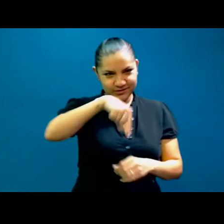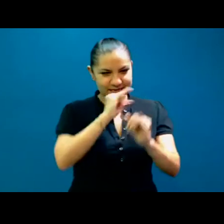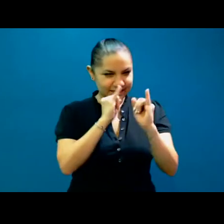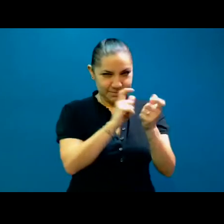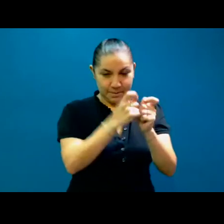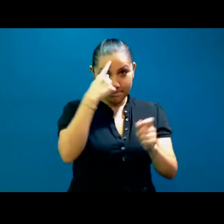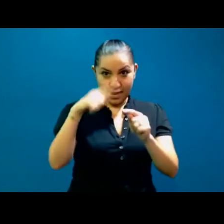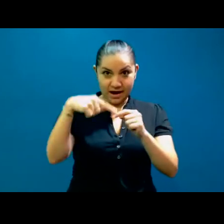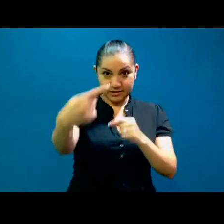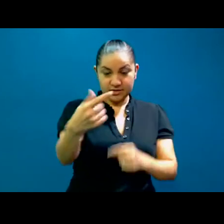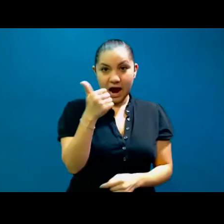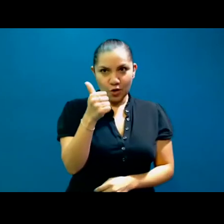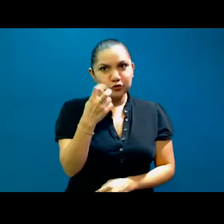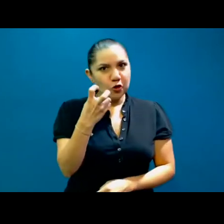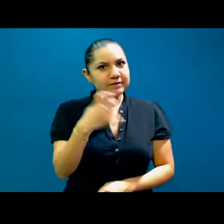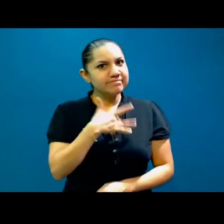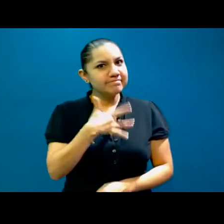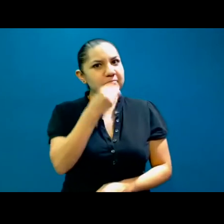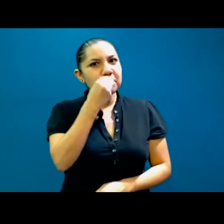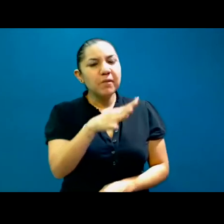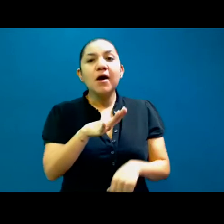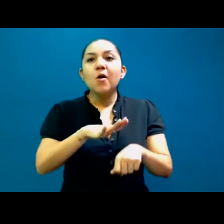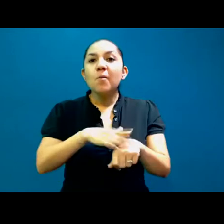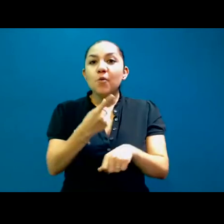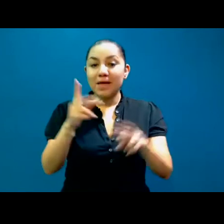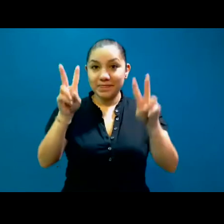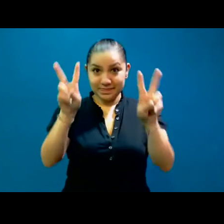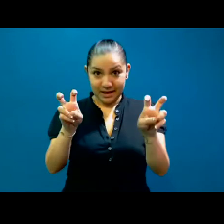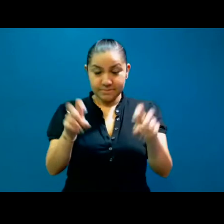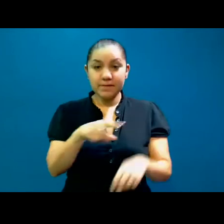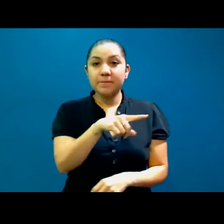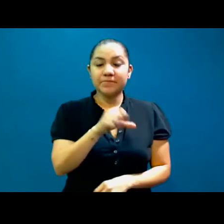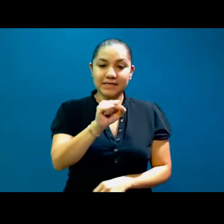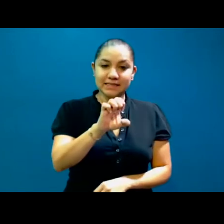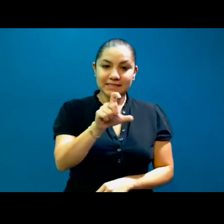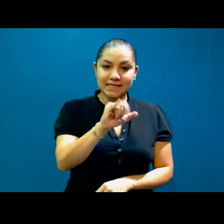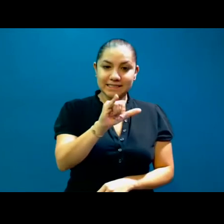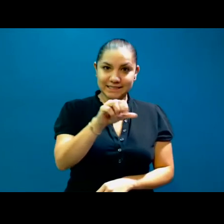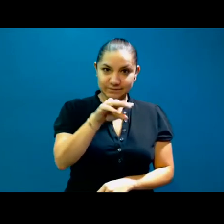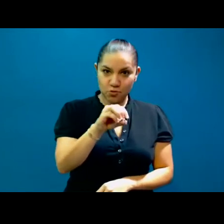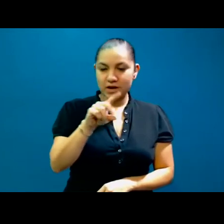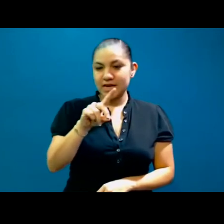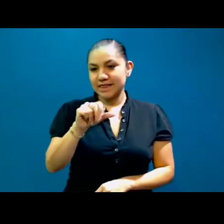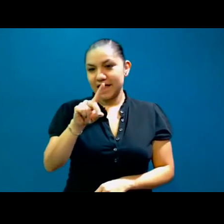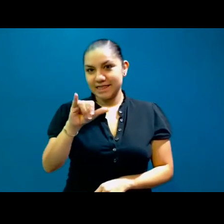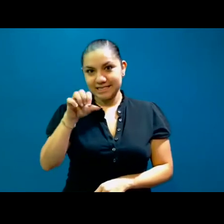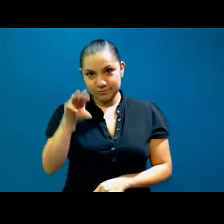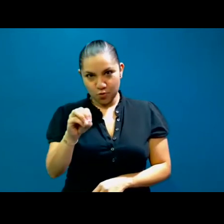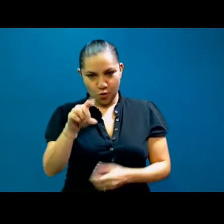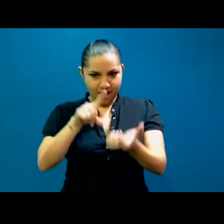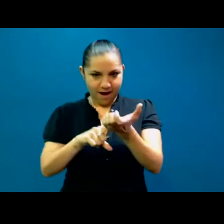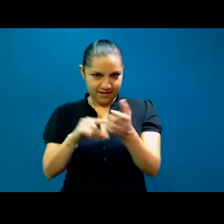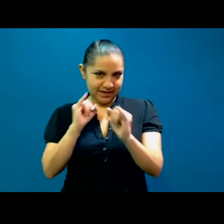el tema de ese café con colegas va a ser el sexismo y el edadismo en la profesión de la interpretación.